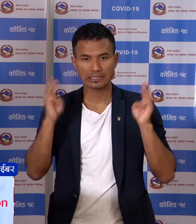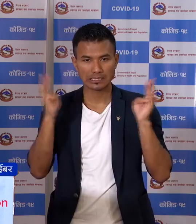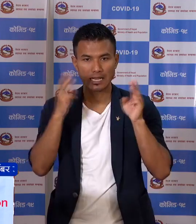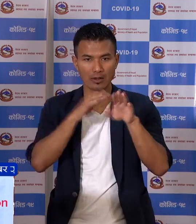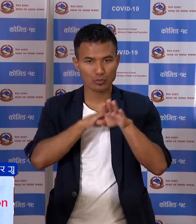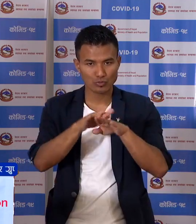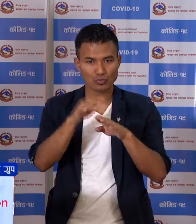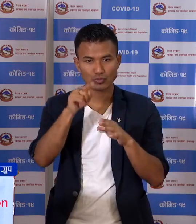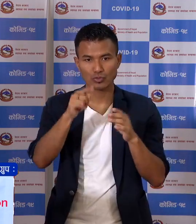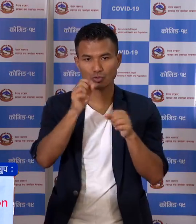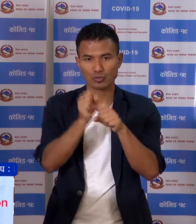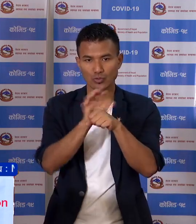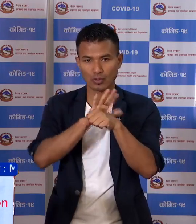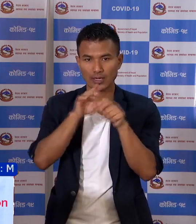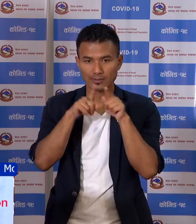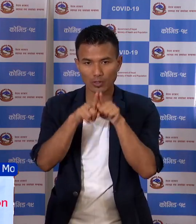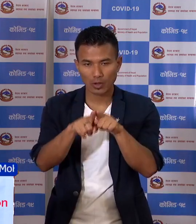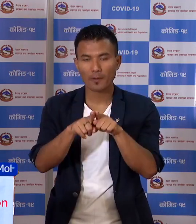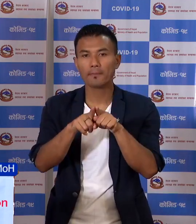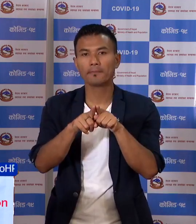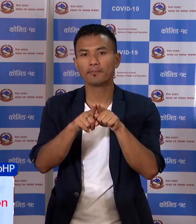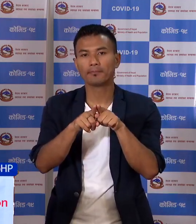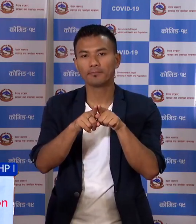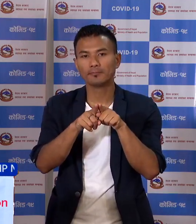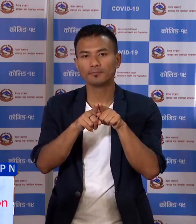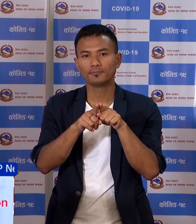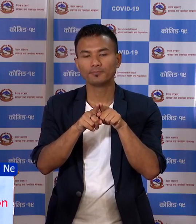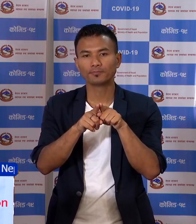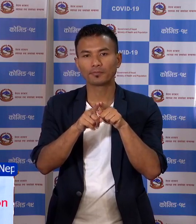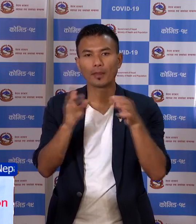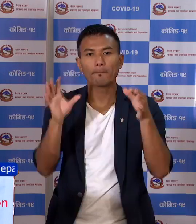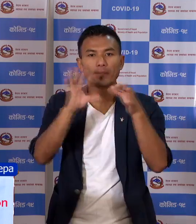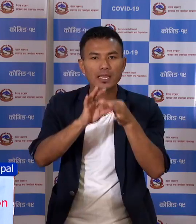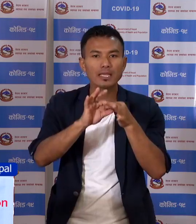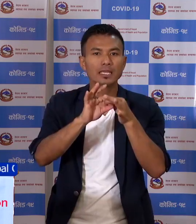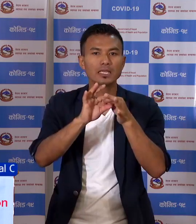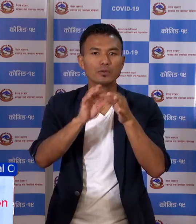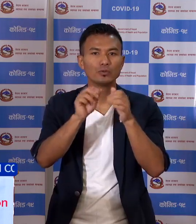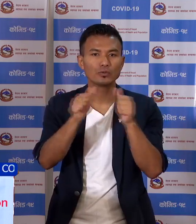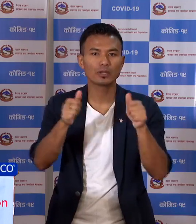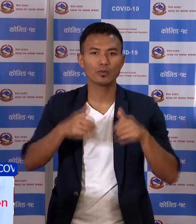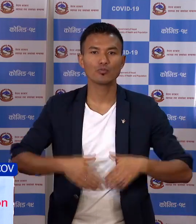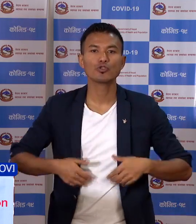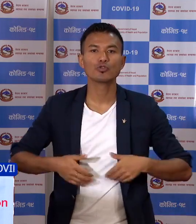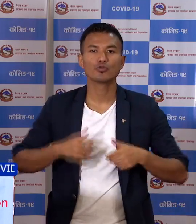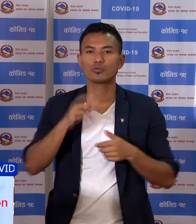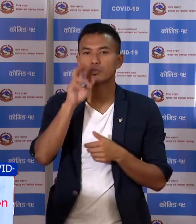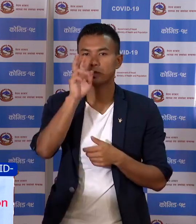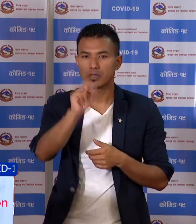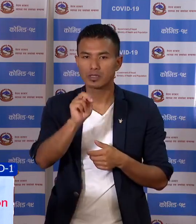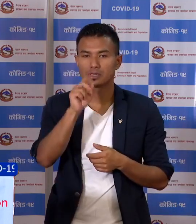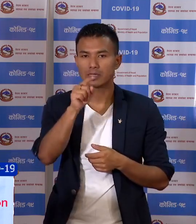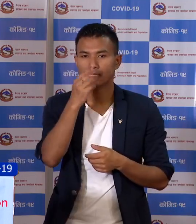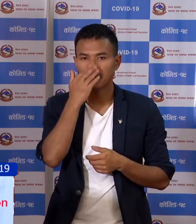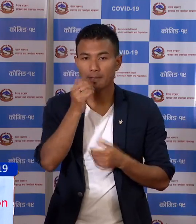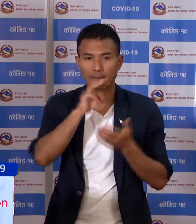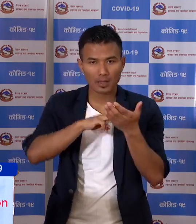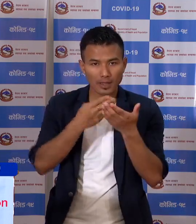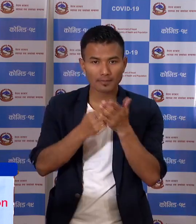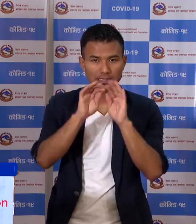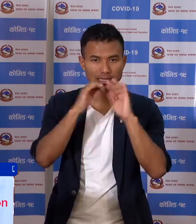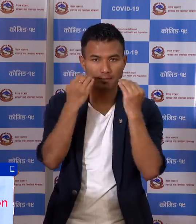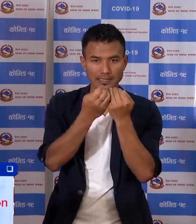यो कोरुना संख मिलने हिसाबले मनावनु पर्ने हुँँचा तो मनेको